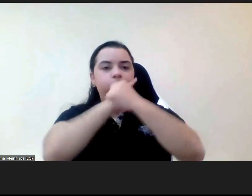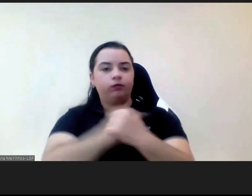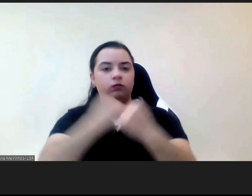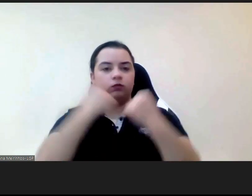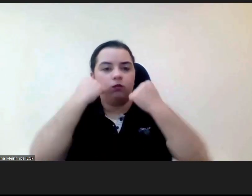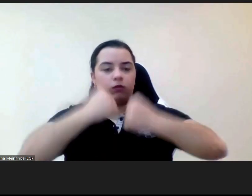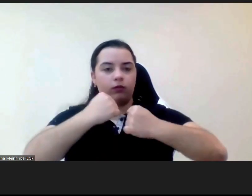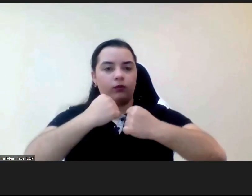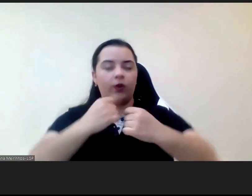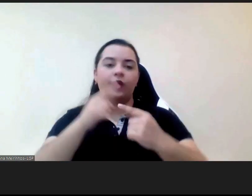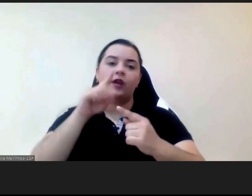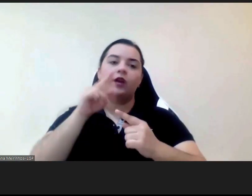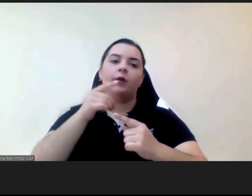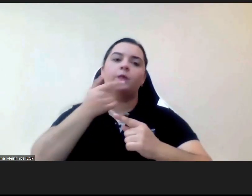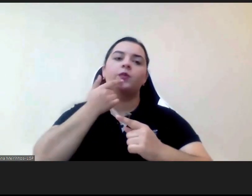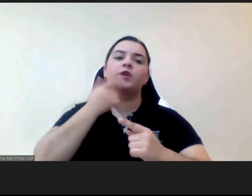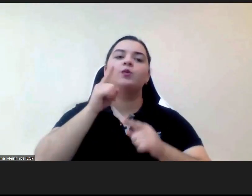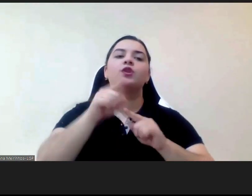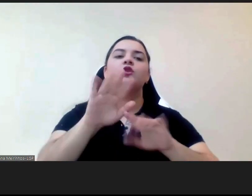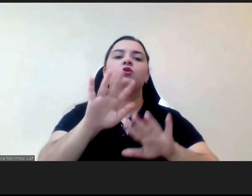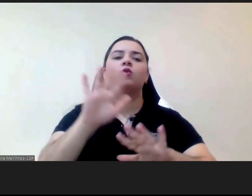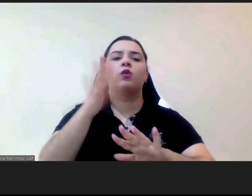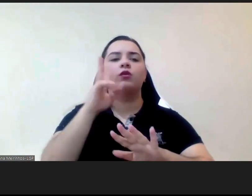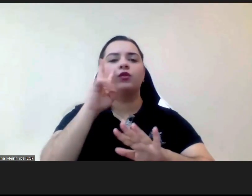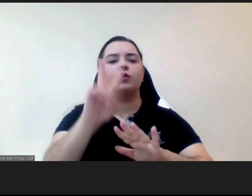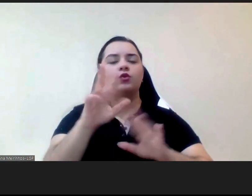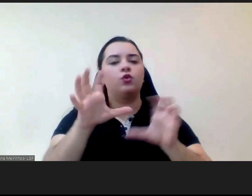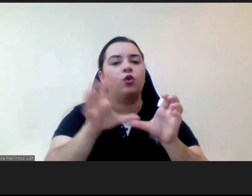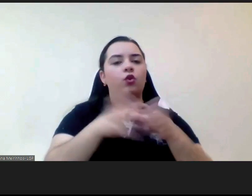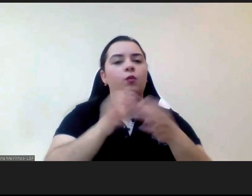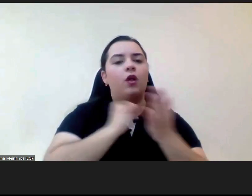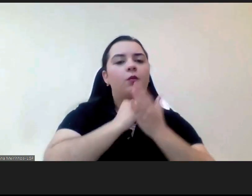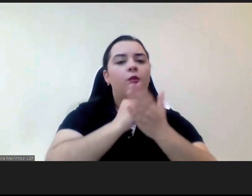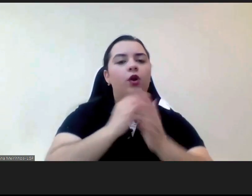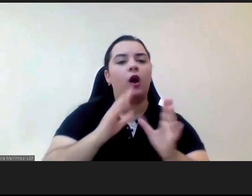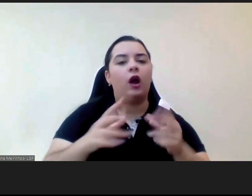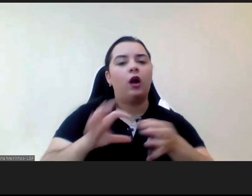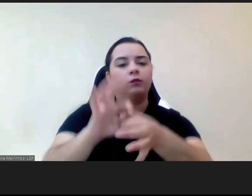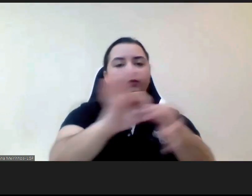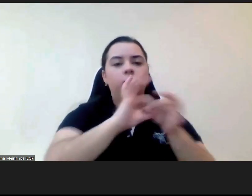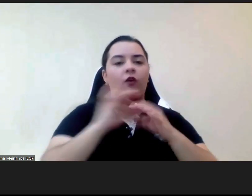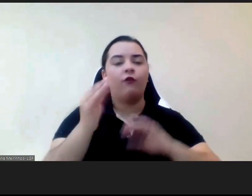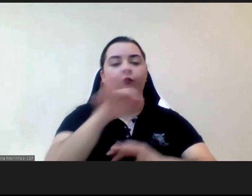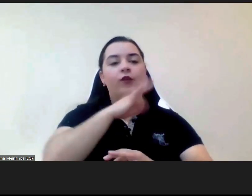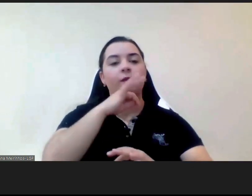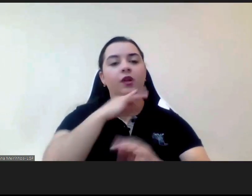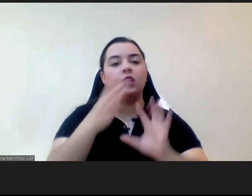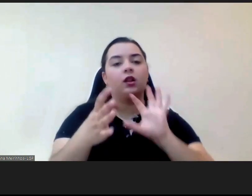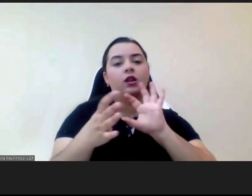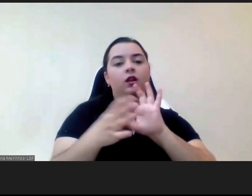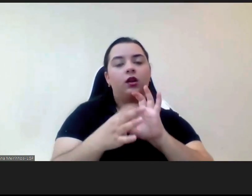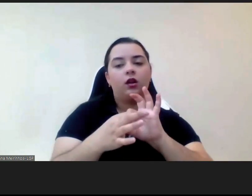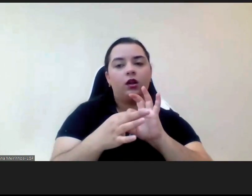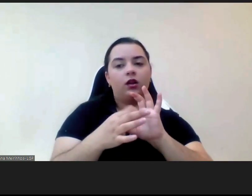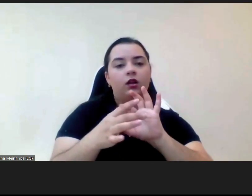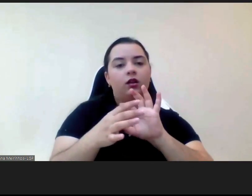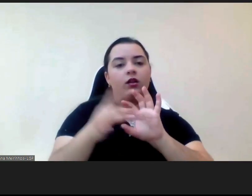nossos grupos de apoio ao aluno e à família que é do nosso projeto da mediação escolar que